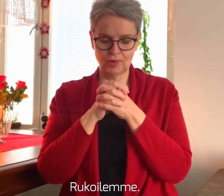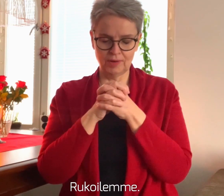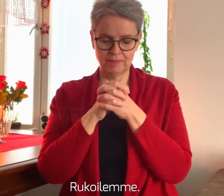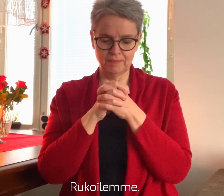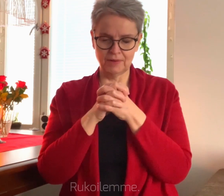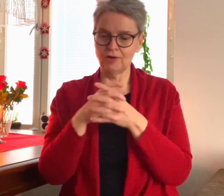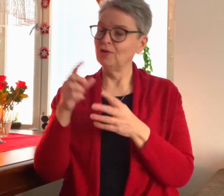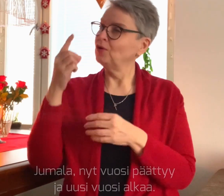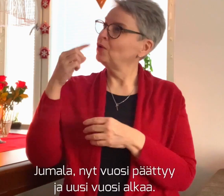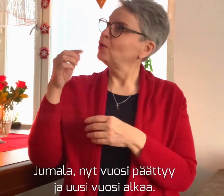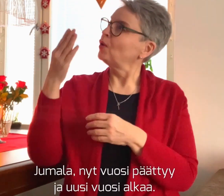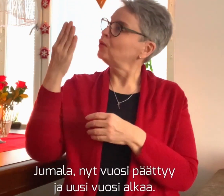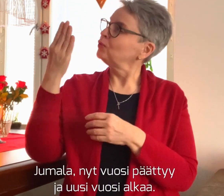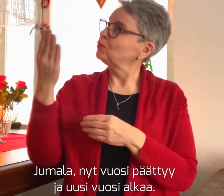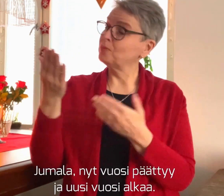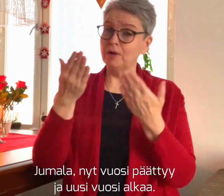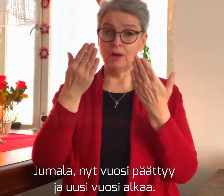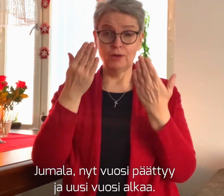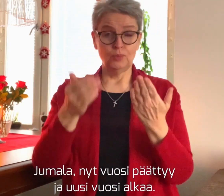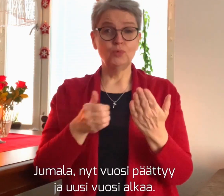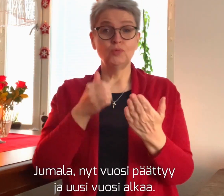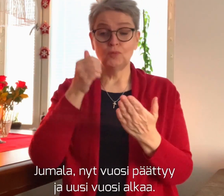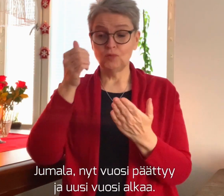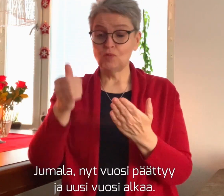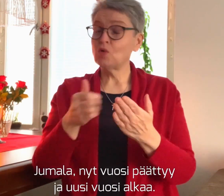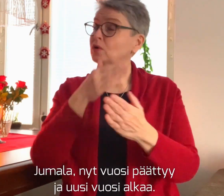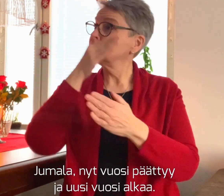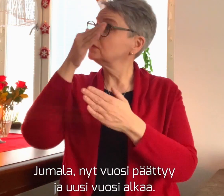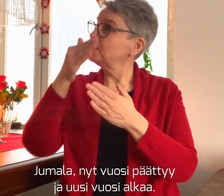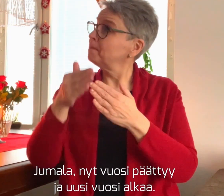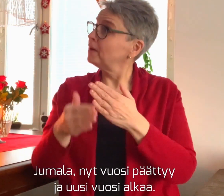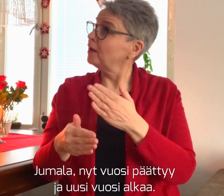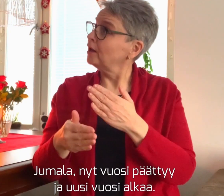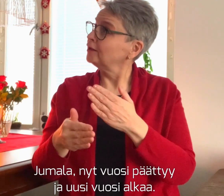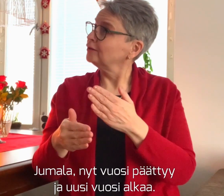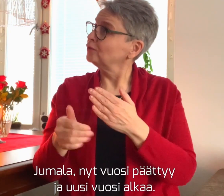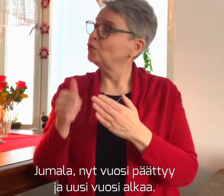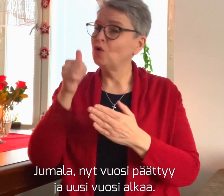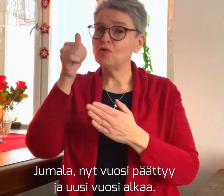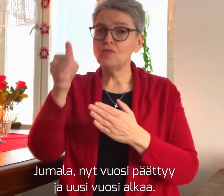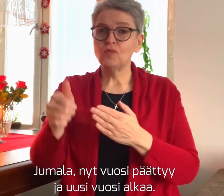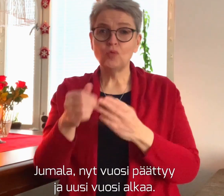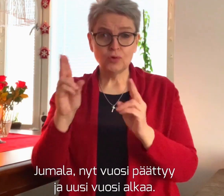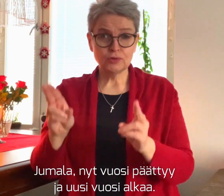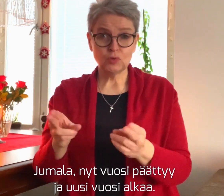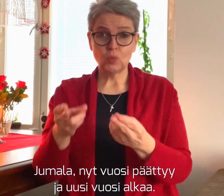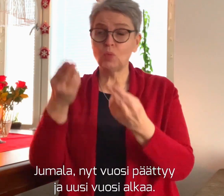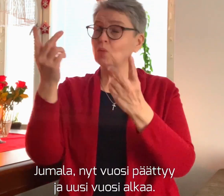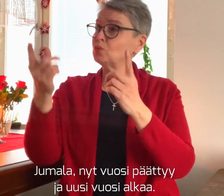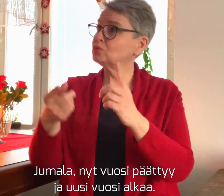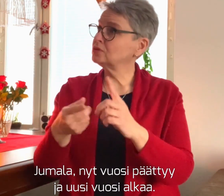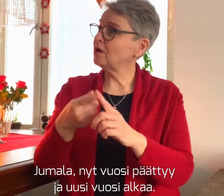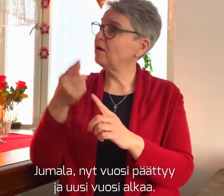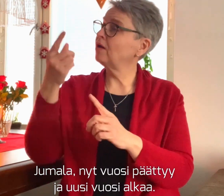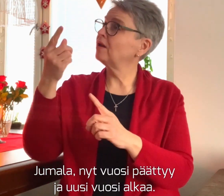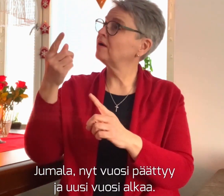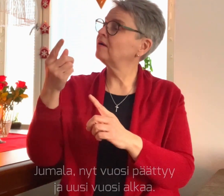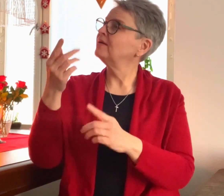Rukoilemme. Jumala, nyt vuosi päättyy ja uusi vuosi alkaa.